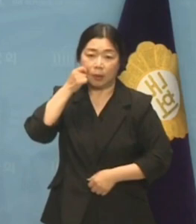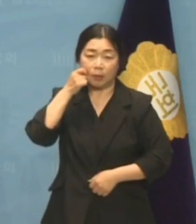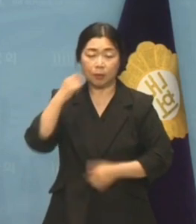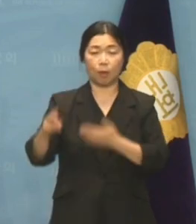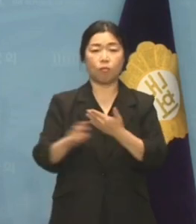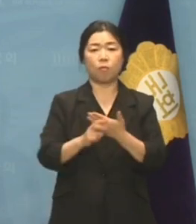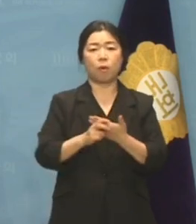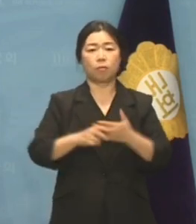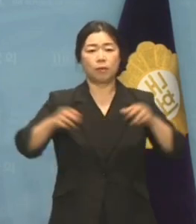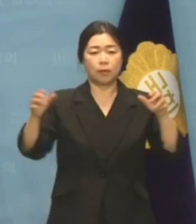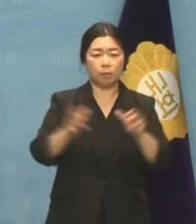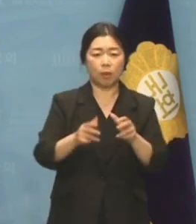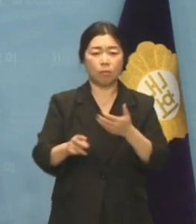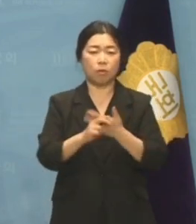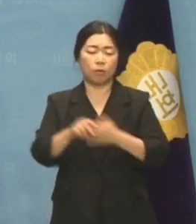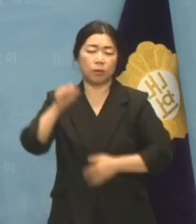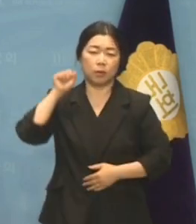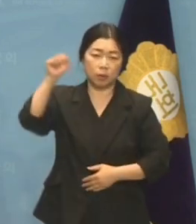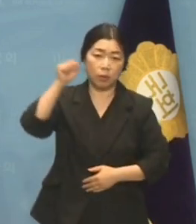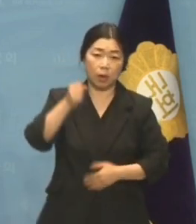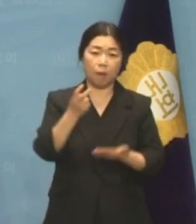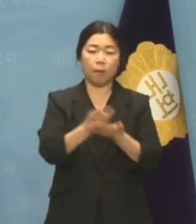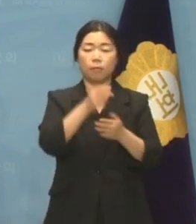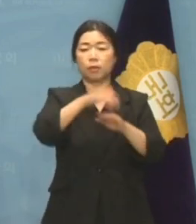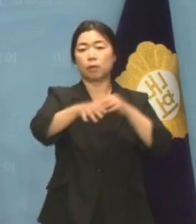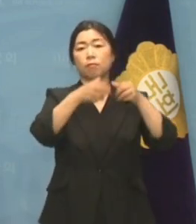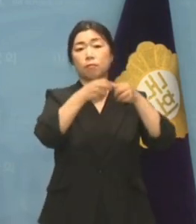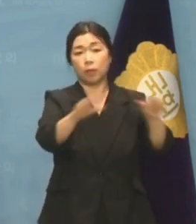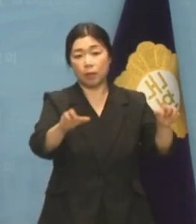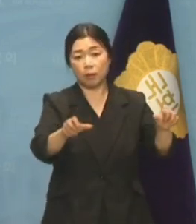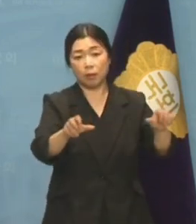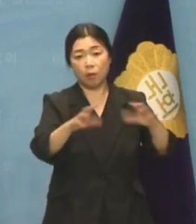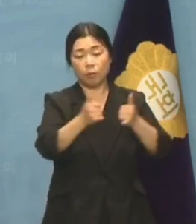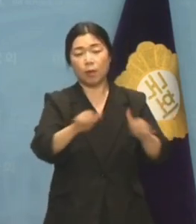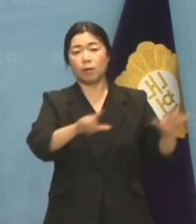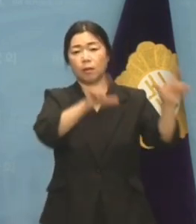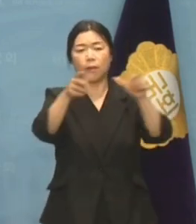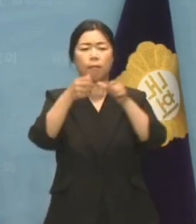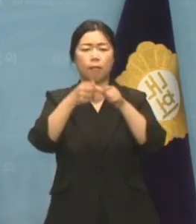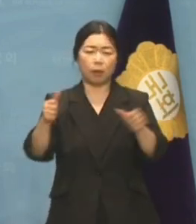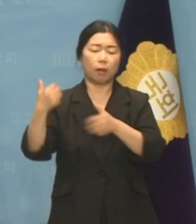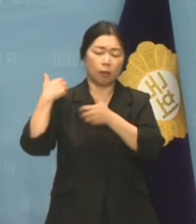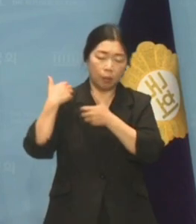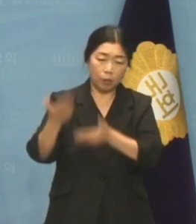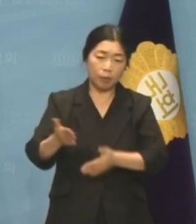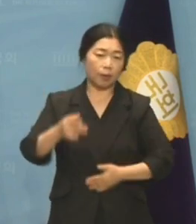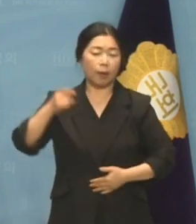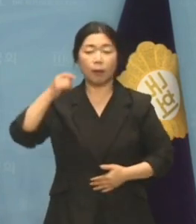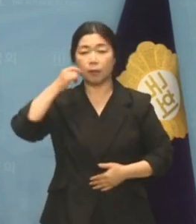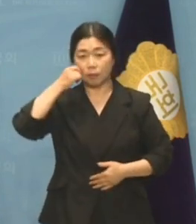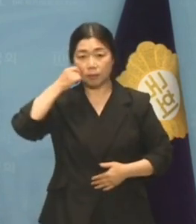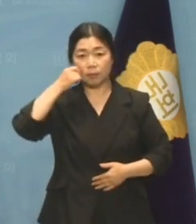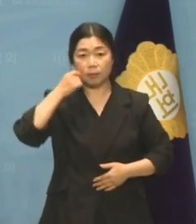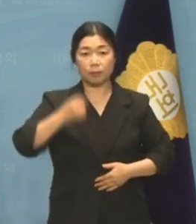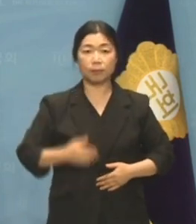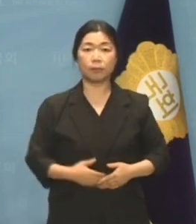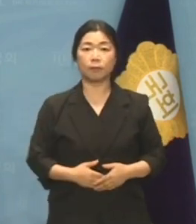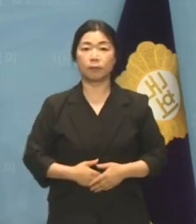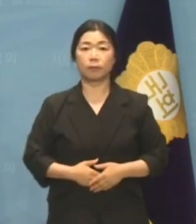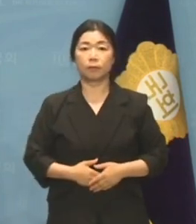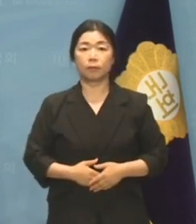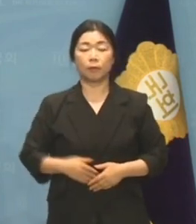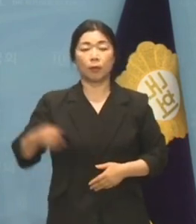집회와 불법 시위가 법치를 무너뜨리고 국민들의 삶을 파괴하도록 내버려 둘 수는 없습니다.